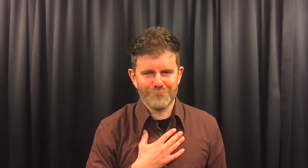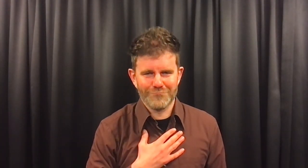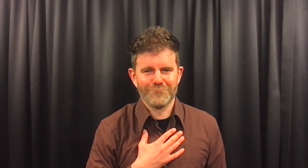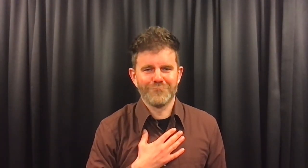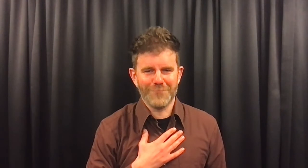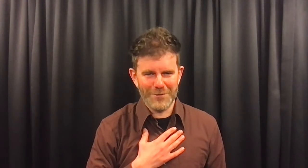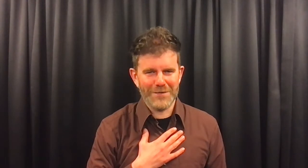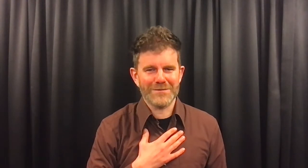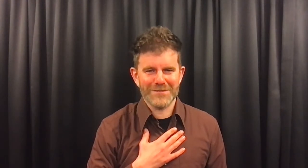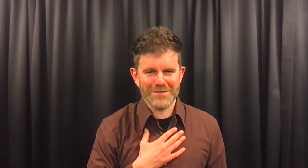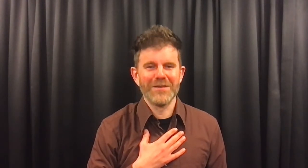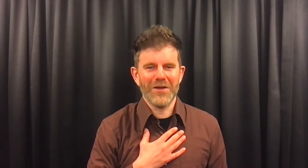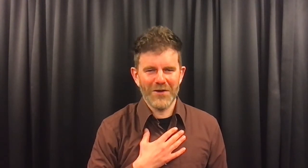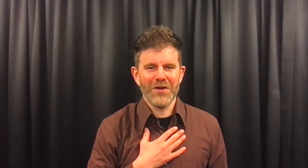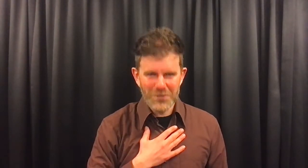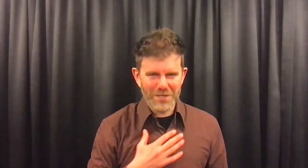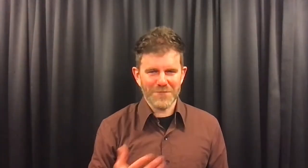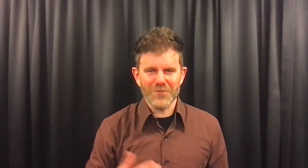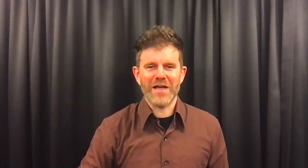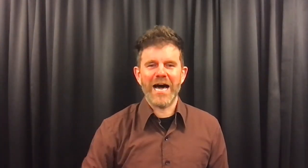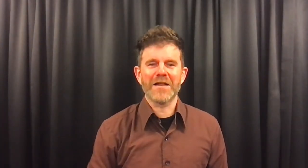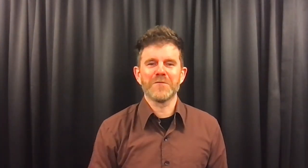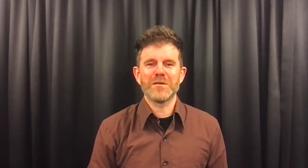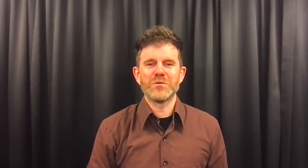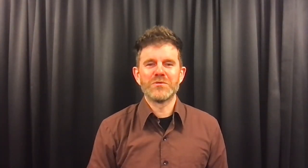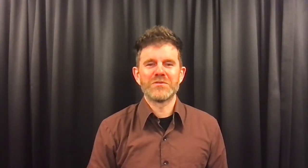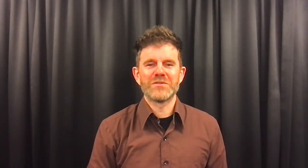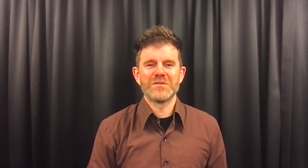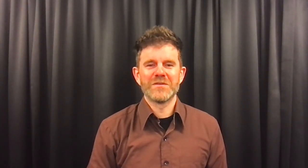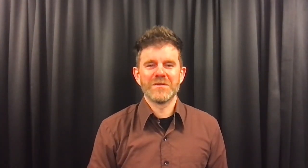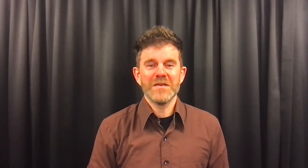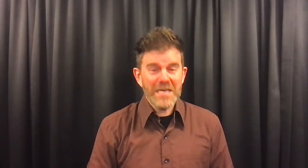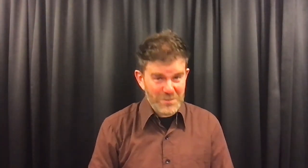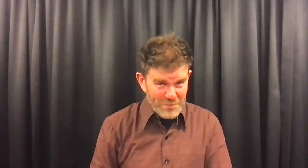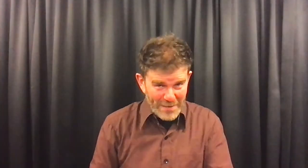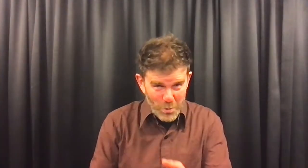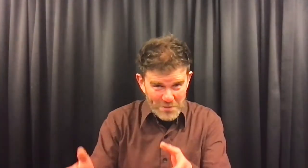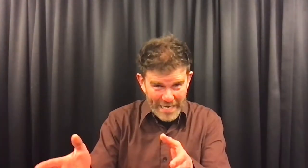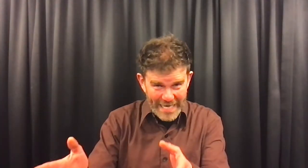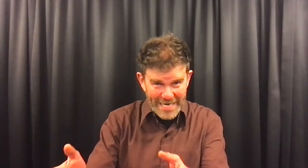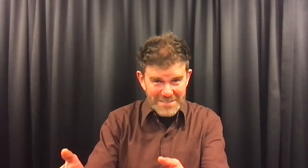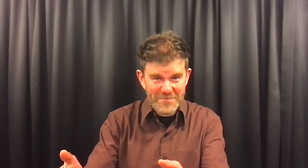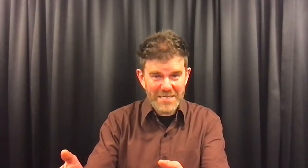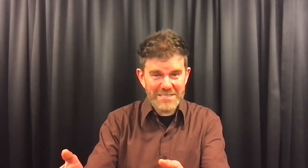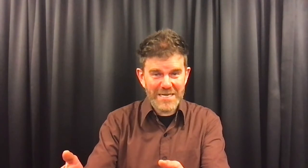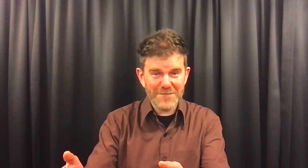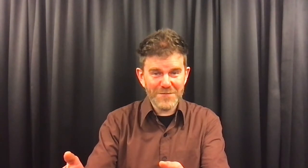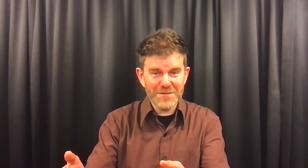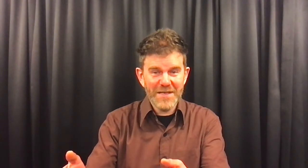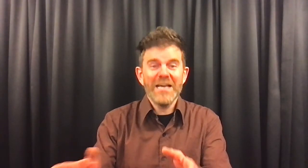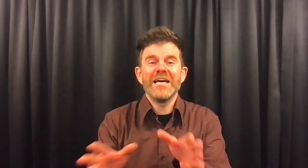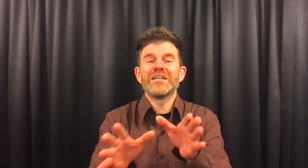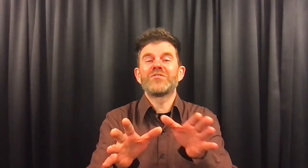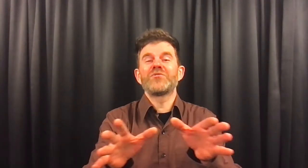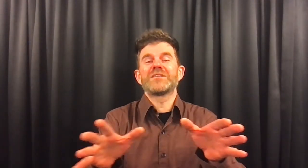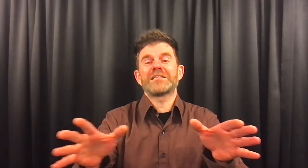Maar dat... Dat vond de Arend wel goed. En toen ging ook de Arend mee aan tafel. En toen zaten